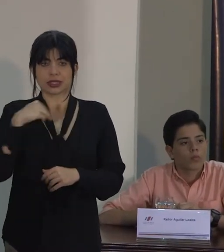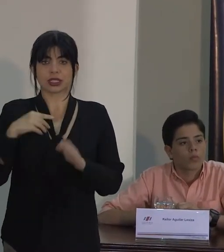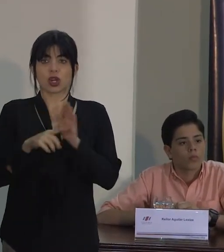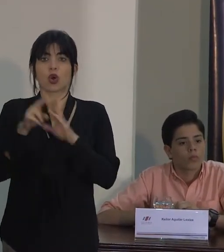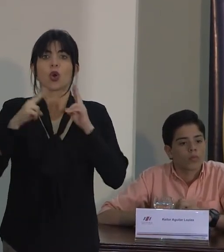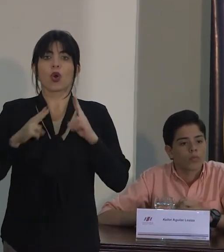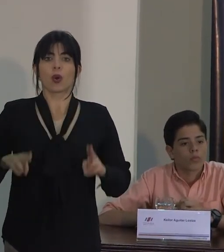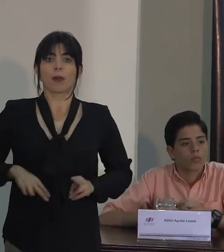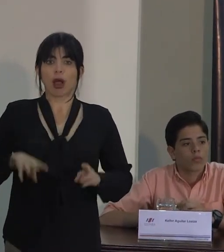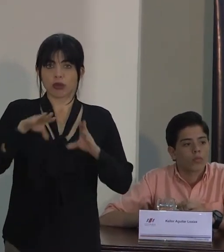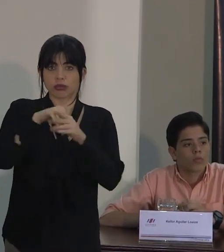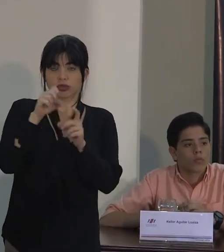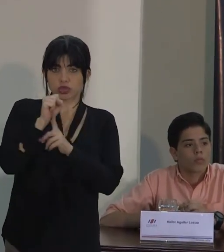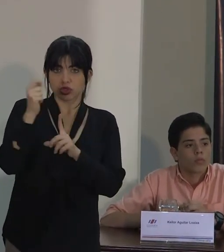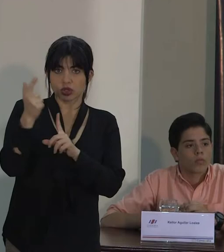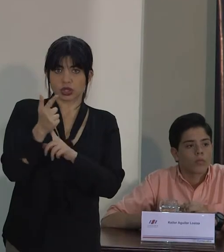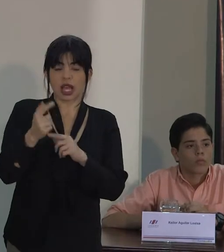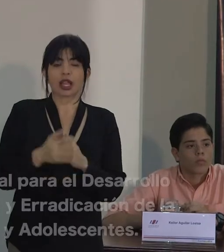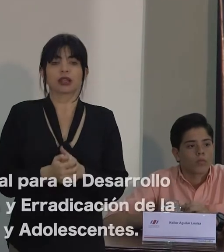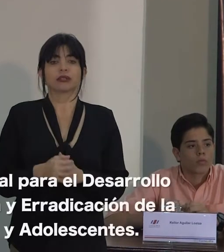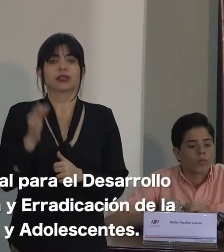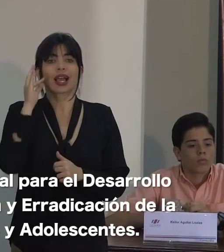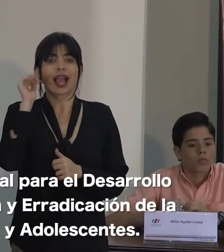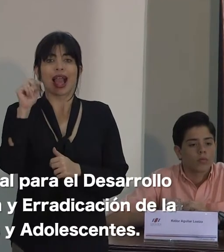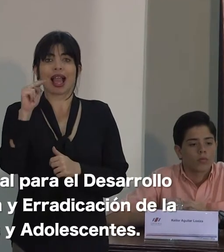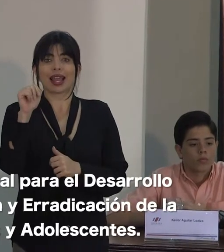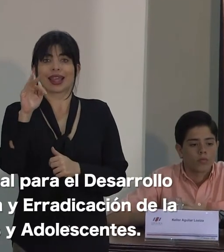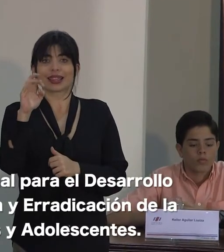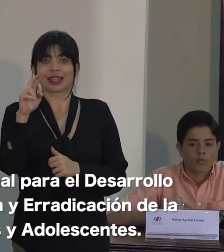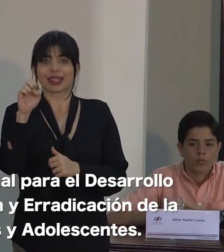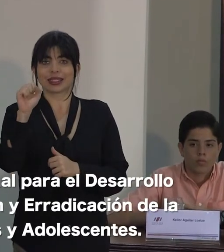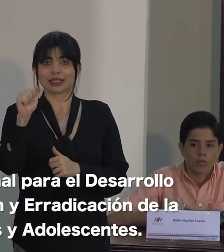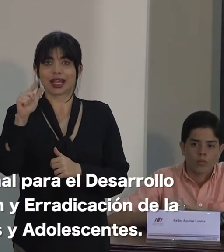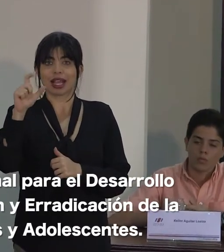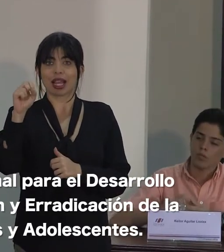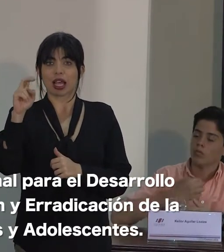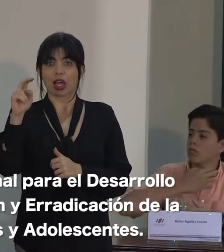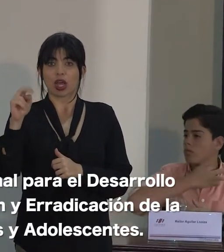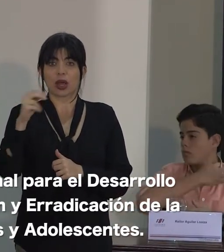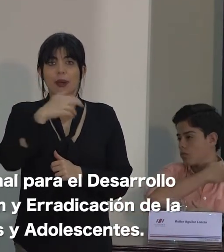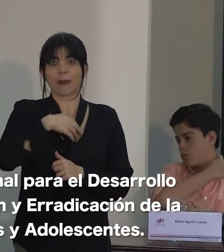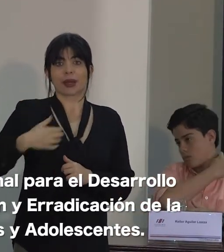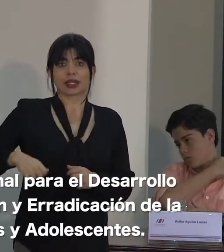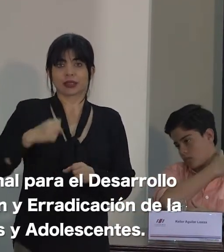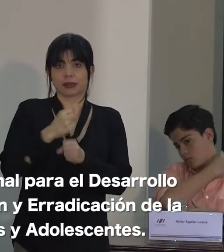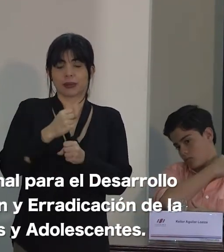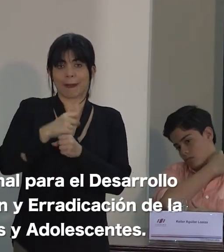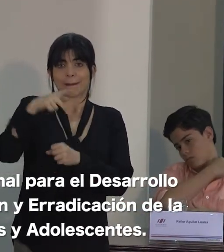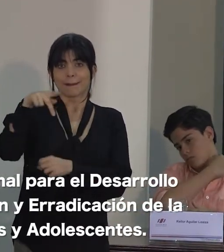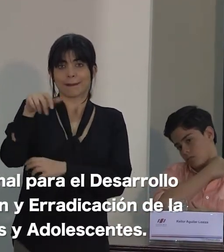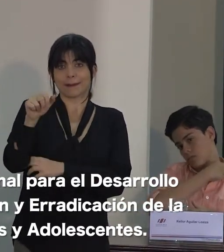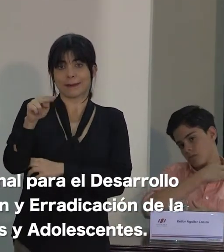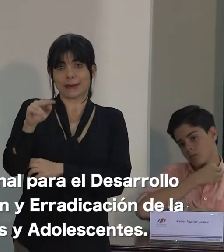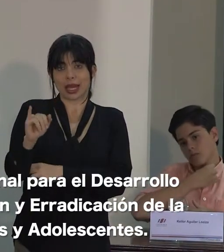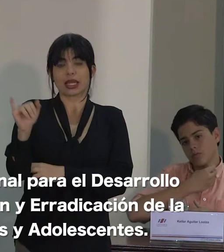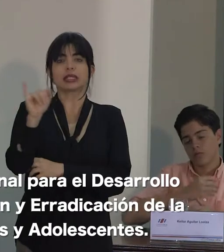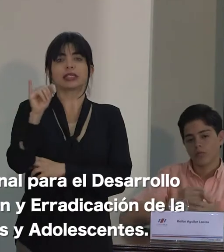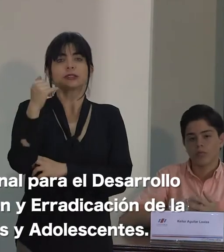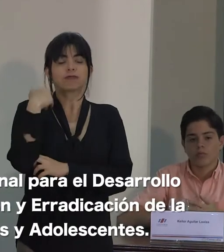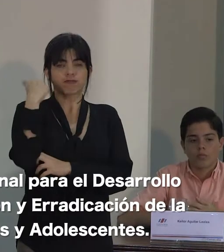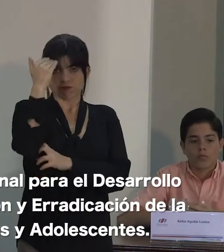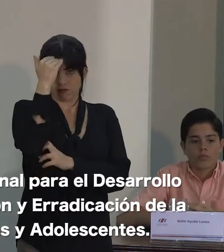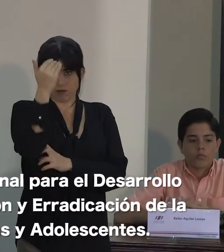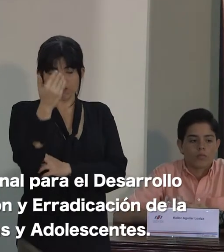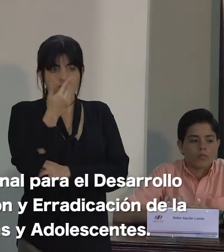Inclusión Social. Señora Ana Teresa León, Presidenta Ejecutiva del PANI. Me permito saludar